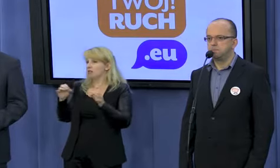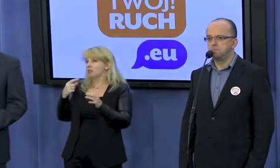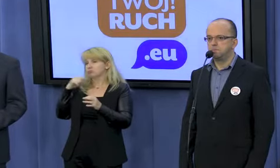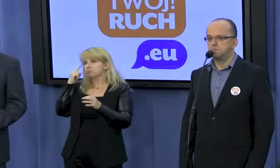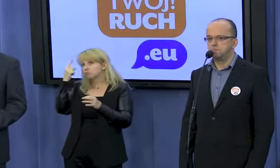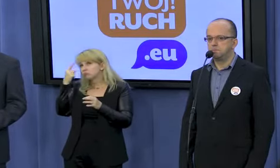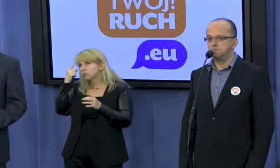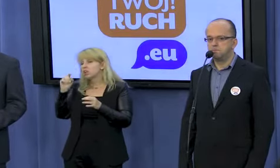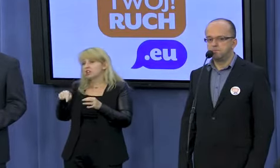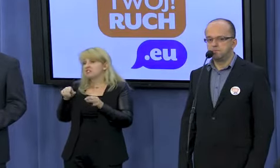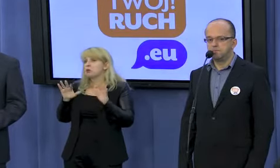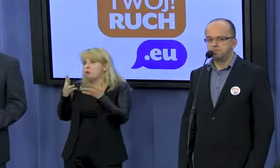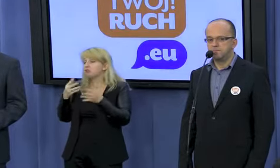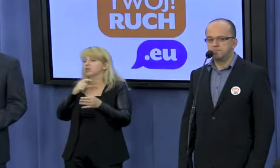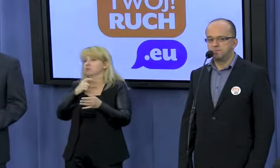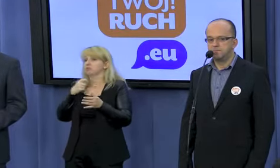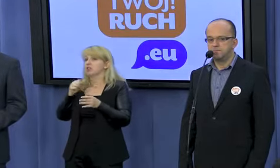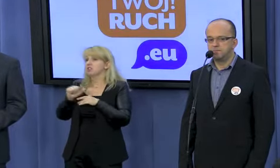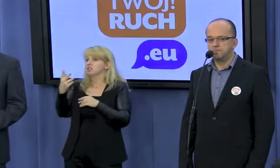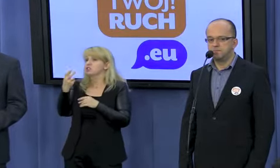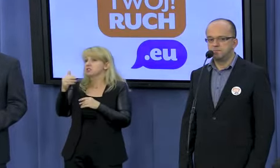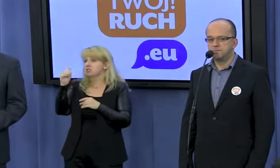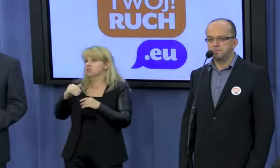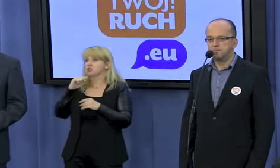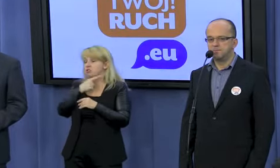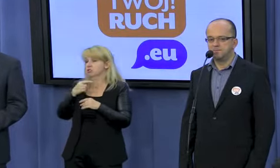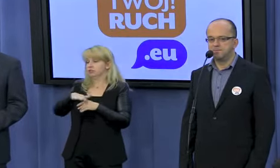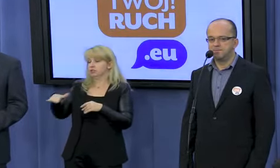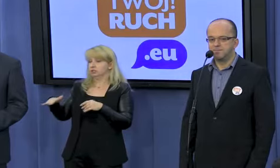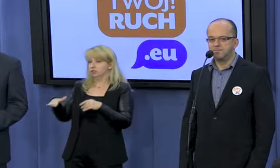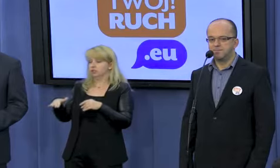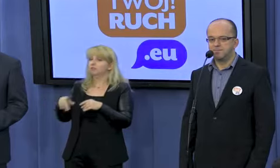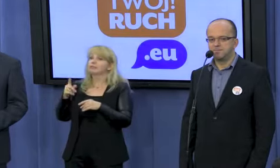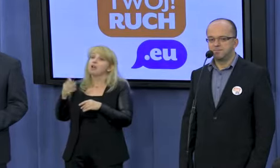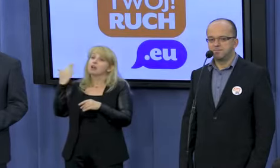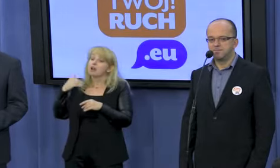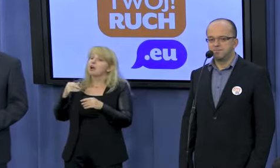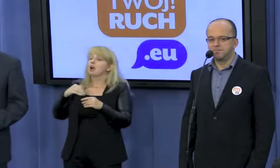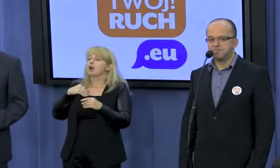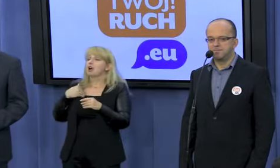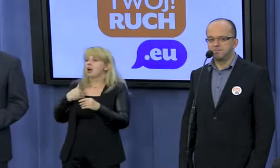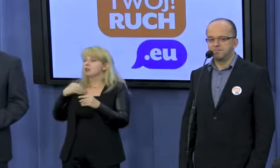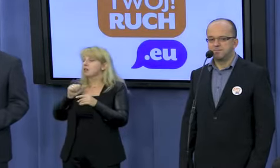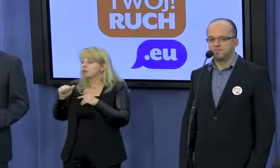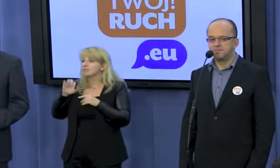niespełna 5-milionowej Irlandii specjalna rządowa komisja, która powstała, żeby te przypadki wyjaśnić,